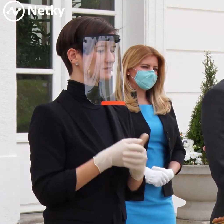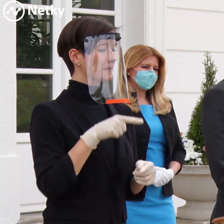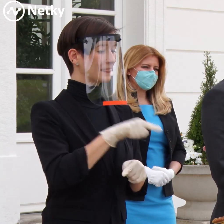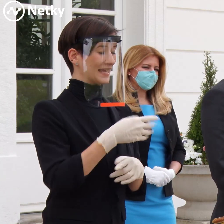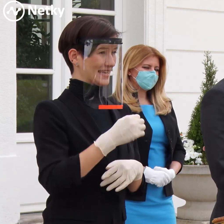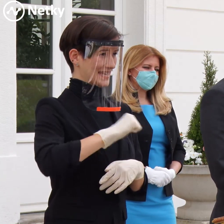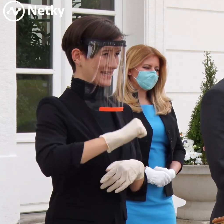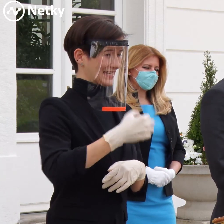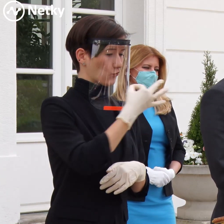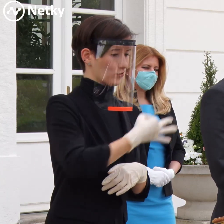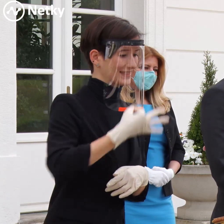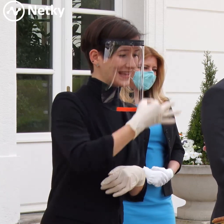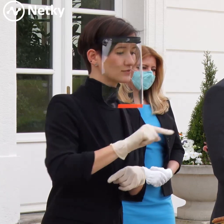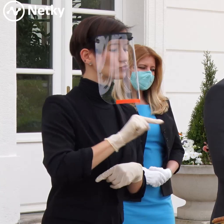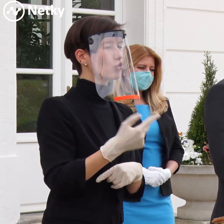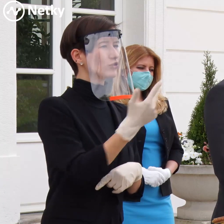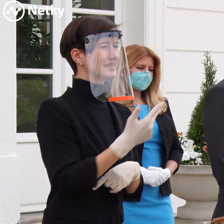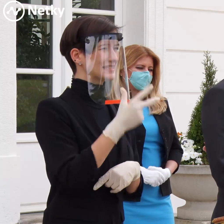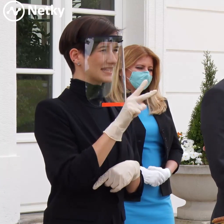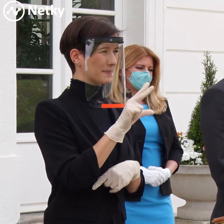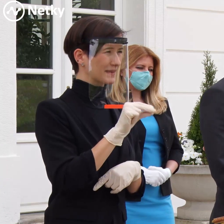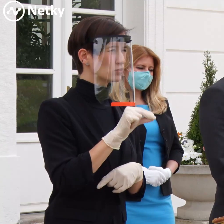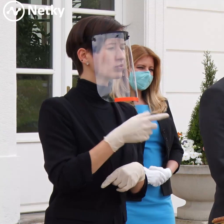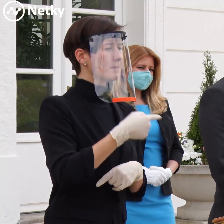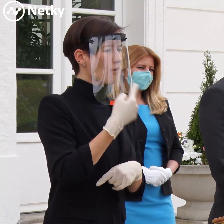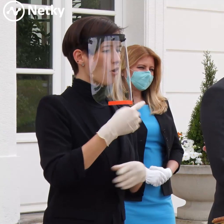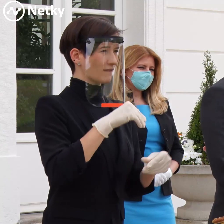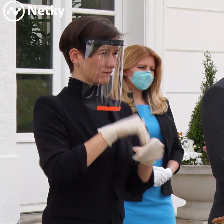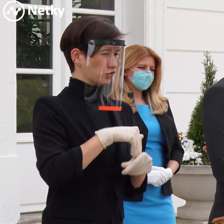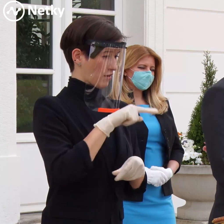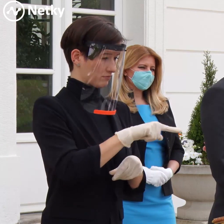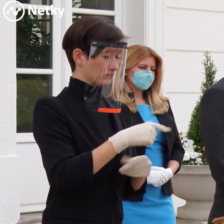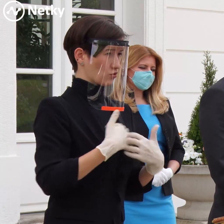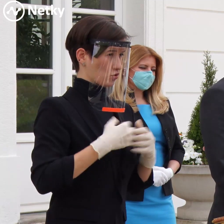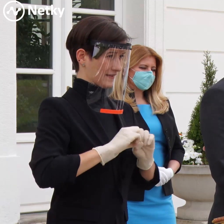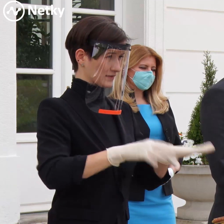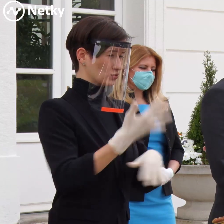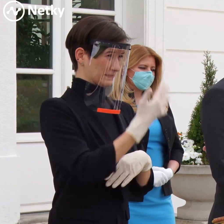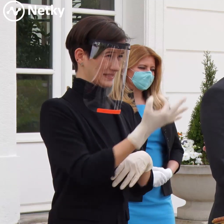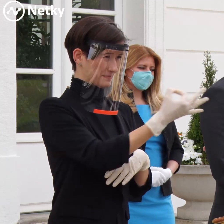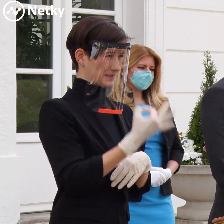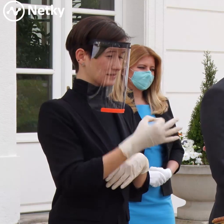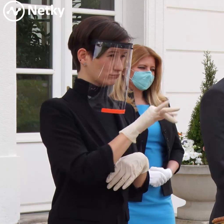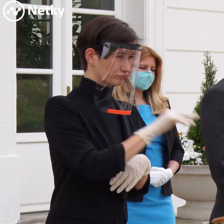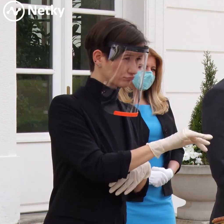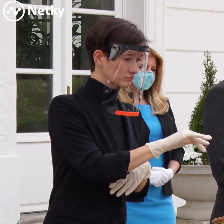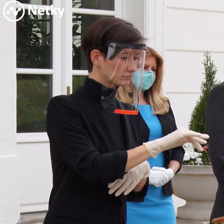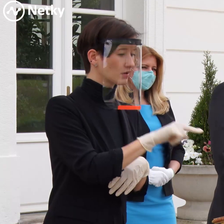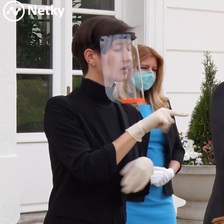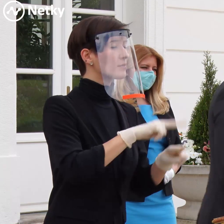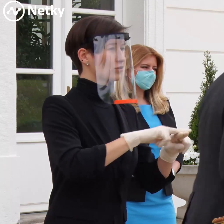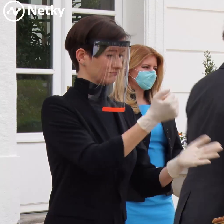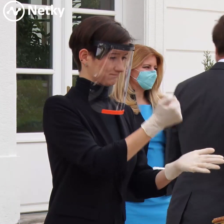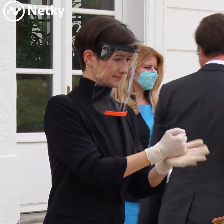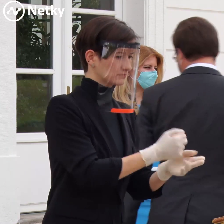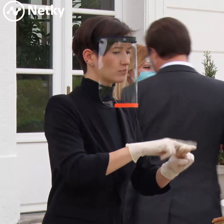minút povie, či tam nejaké podozrenie je, či tam niekto tú infekciu prekonal. A oveľa efektívnejšie sa dá potom testovať tými drahými PCR testami.